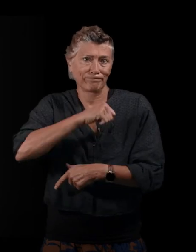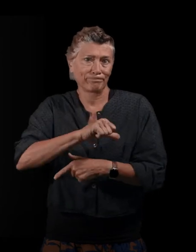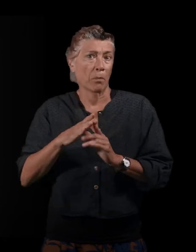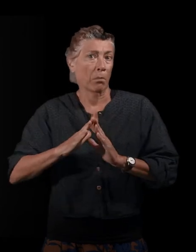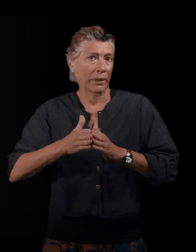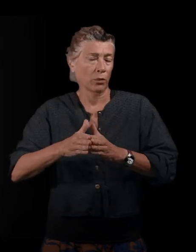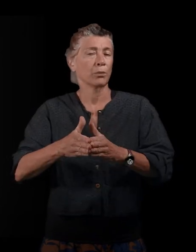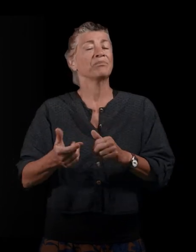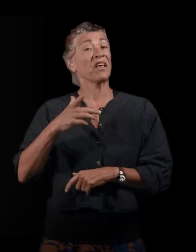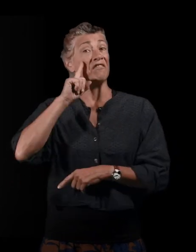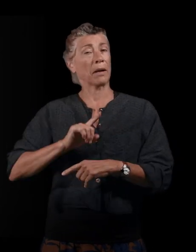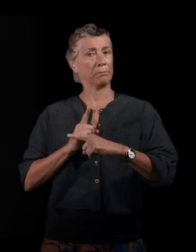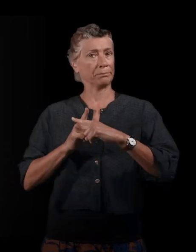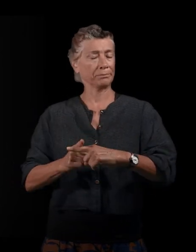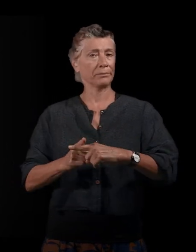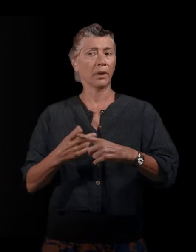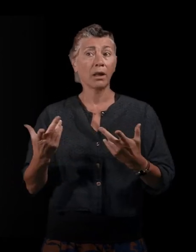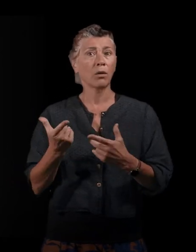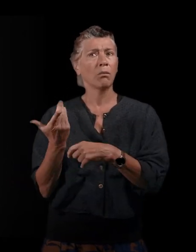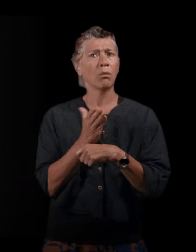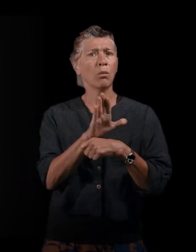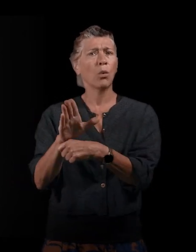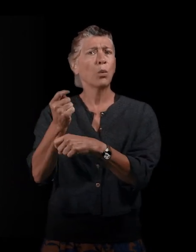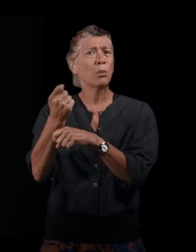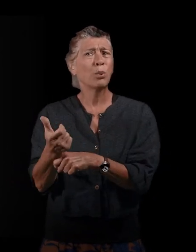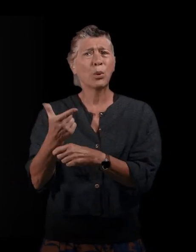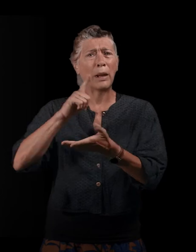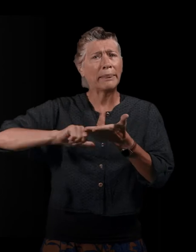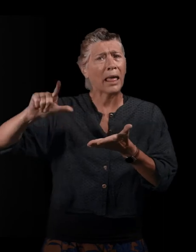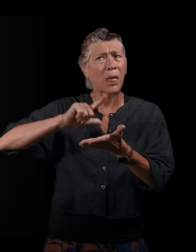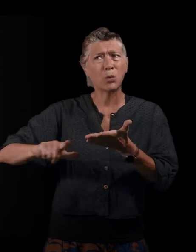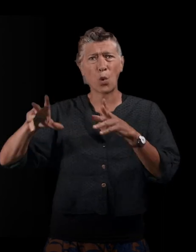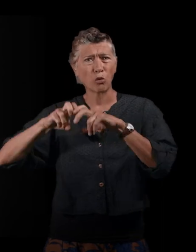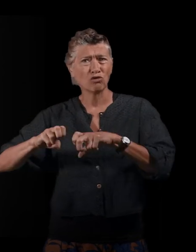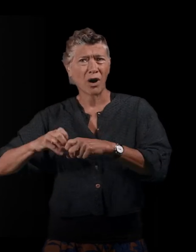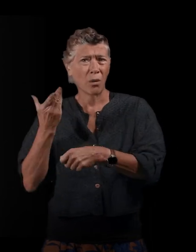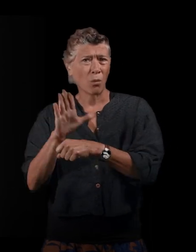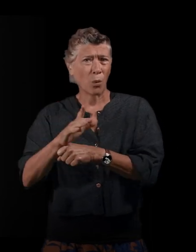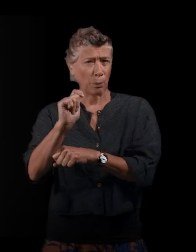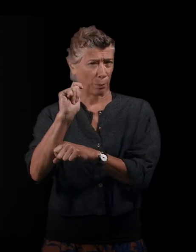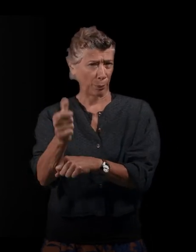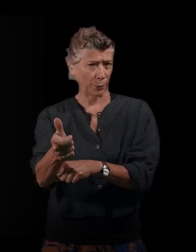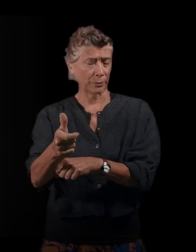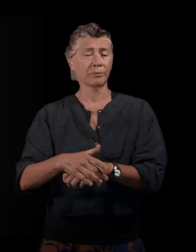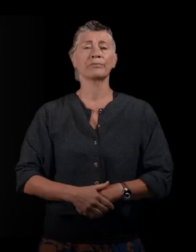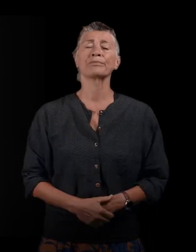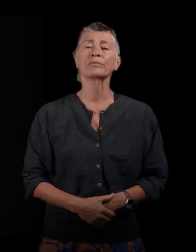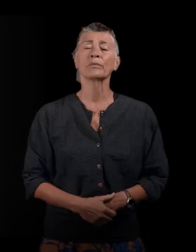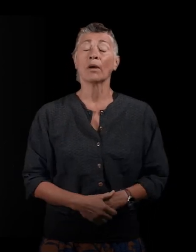donc, ces femmes-là, c'est vrai qu'elles sont peu mises en valeur dans la littérature, dans la recherche sur les migrations. Alors, ce qui s'est